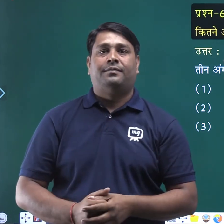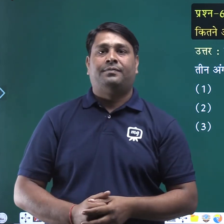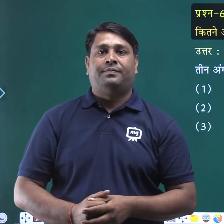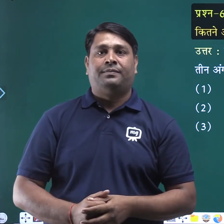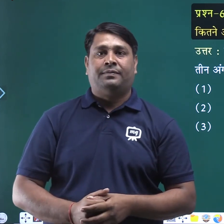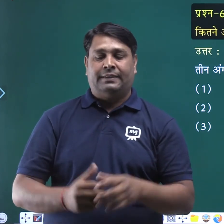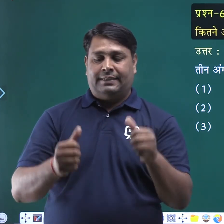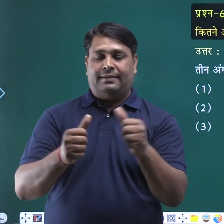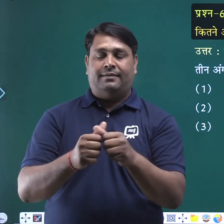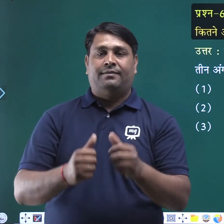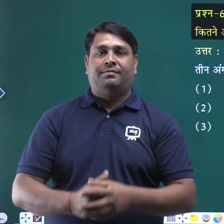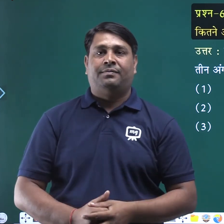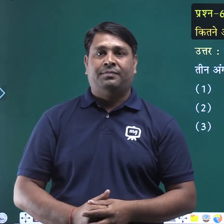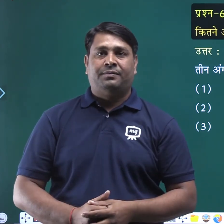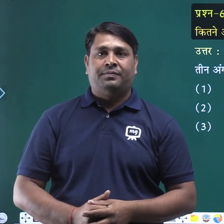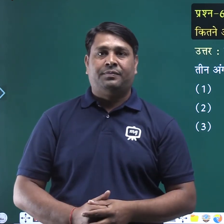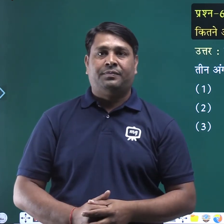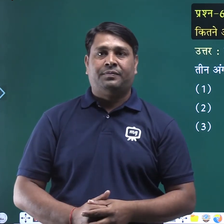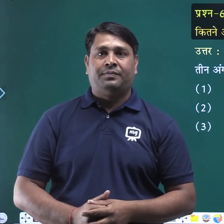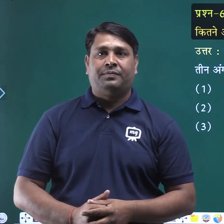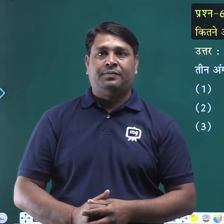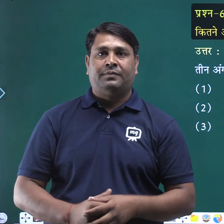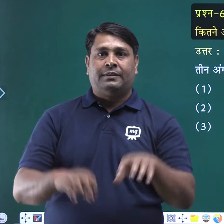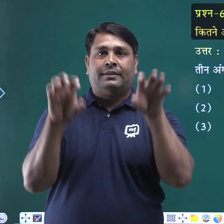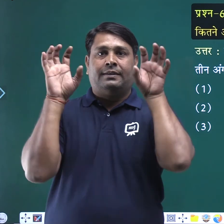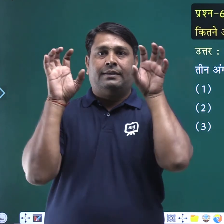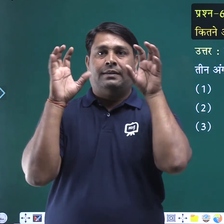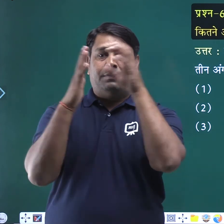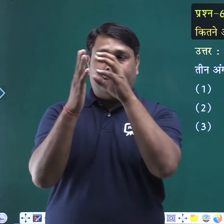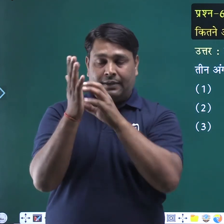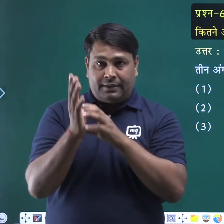उत्तर सभीधान के अनुसार